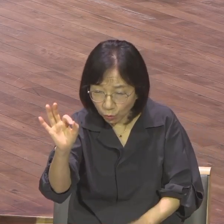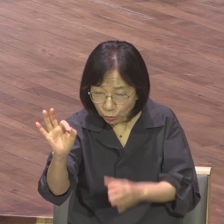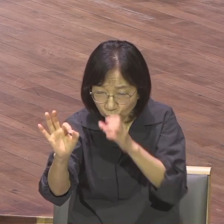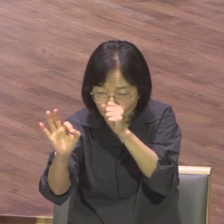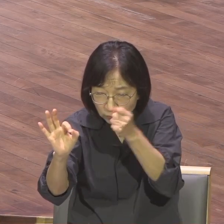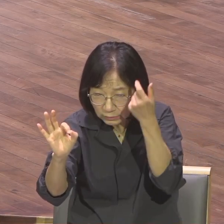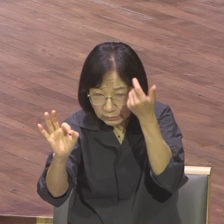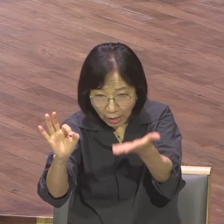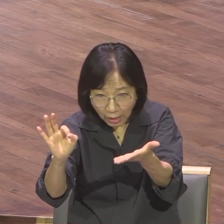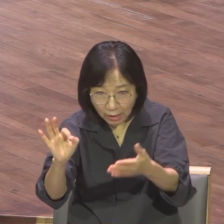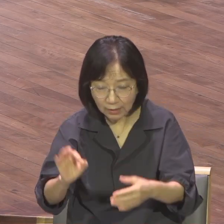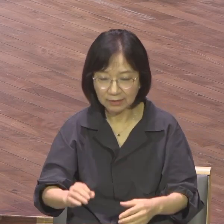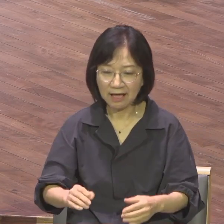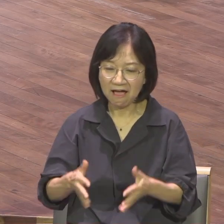평수 넓히는 게 그렇게 중요합니까?